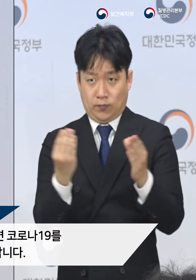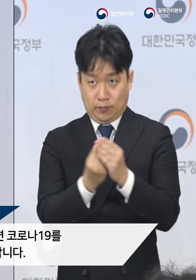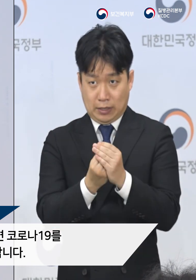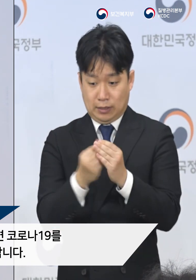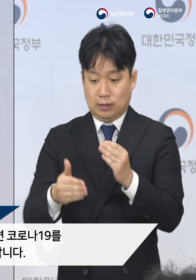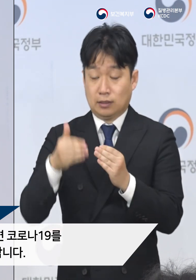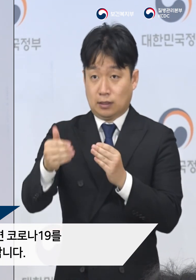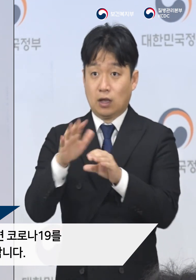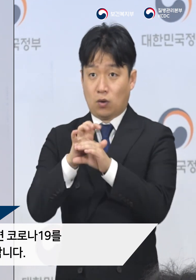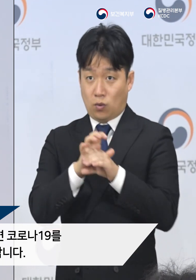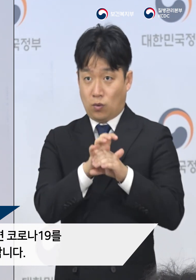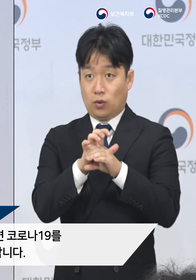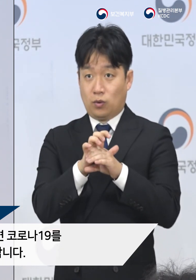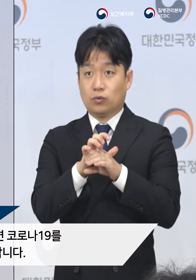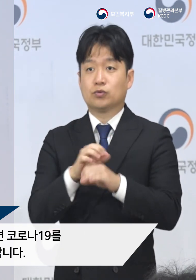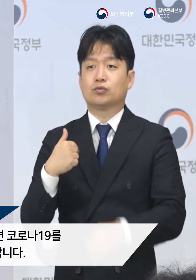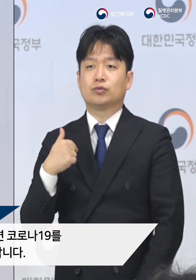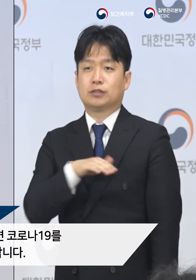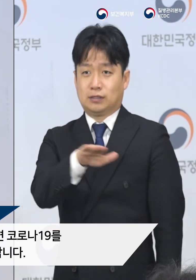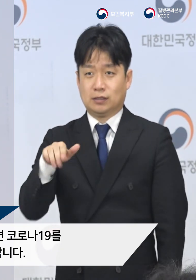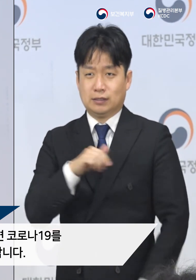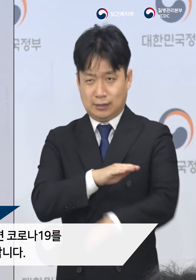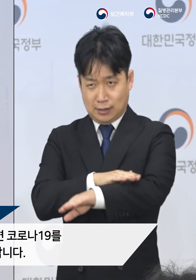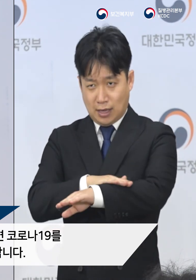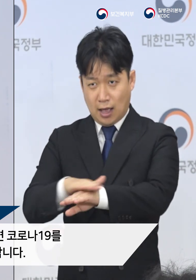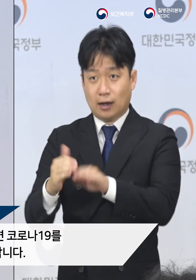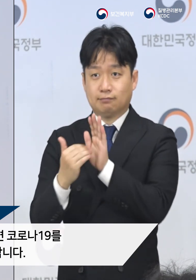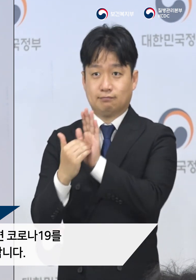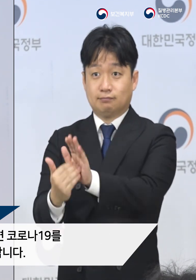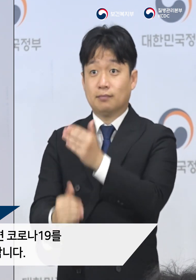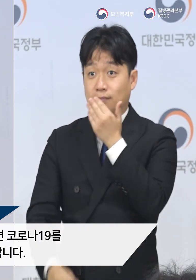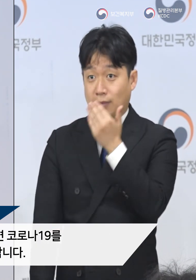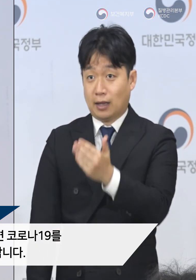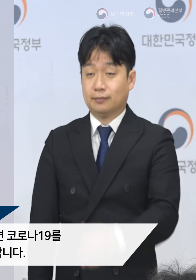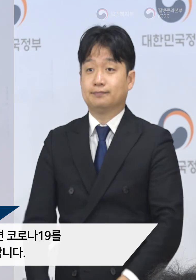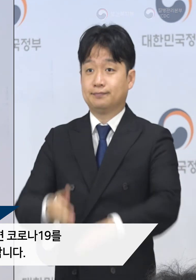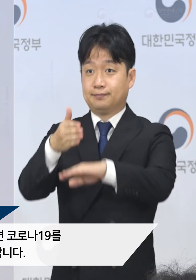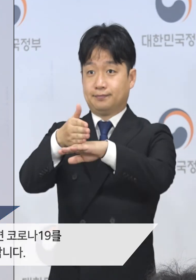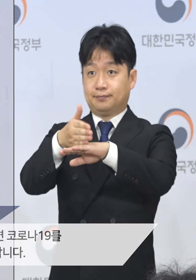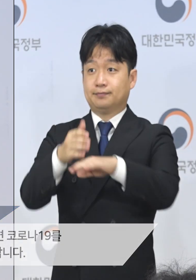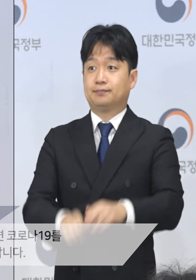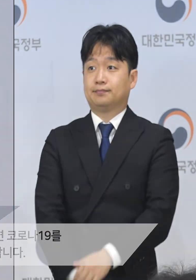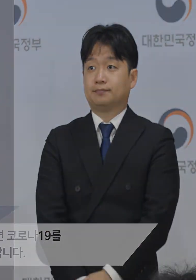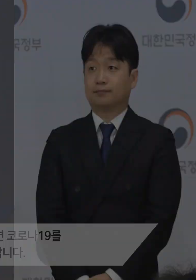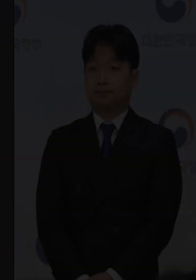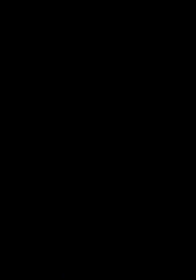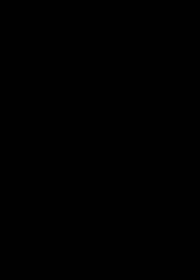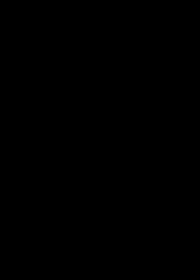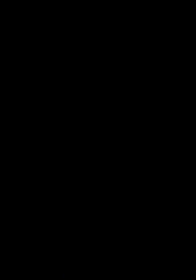실천된다면 코로나19를 안정적으로 조기에 극복할 수 있을 것입니다. 감사합니다.